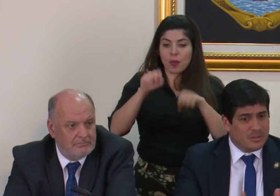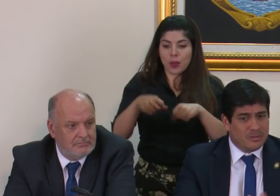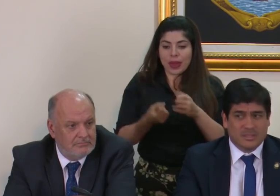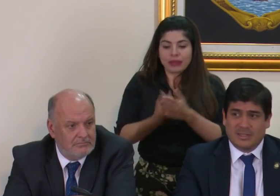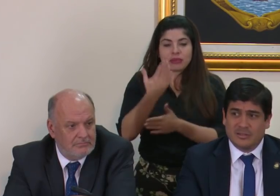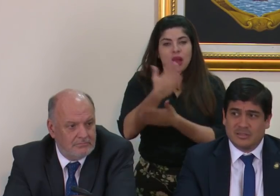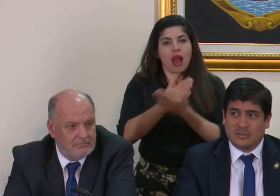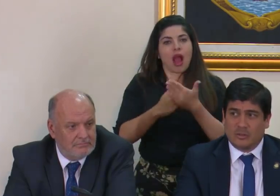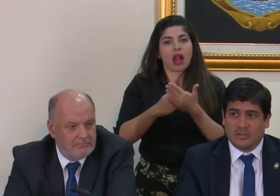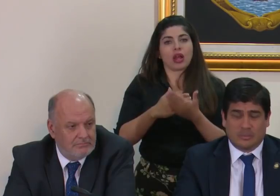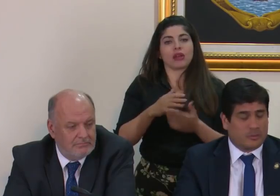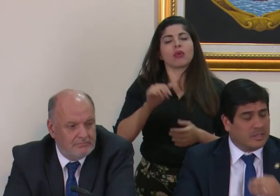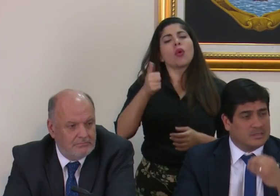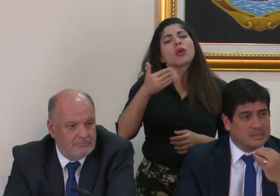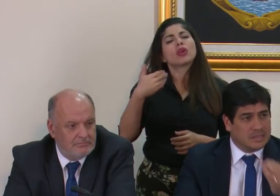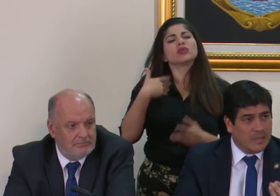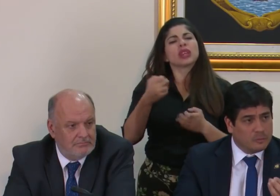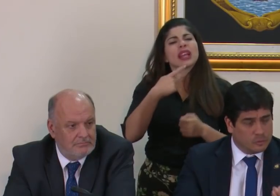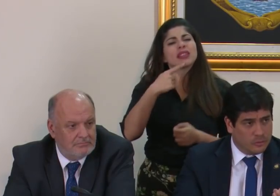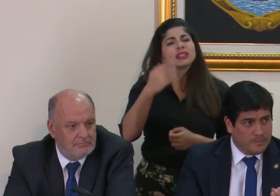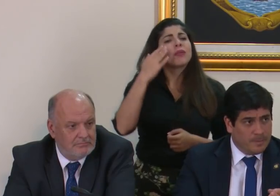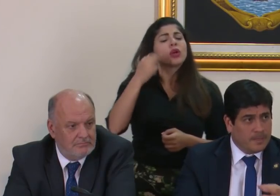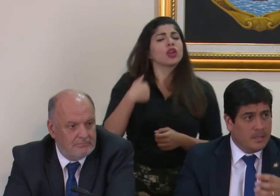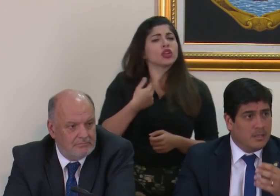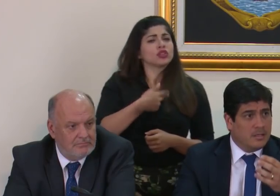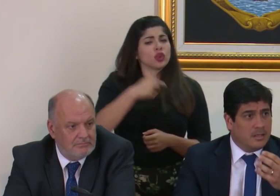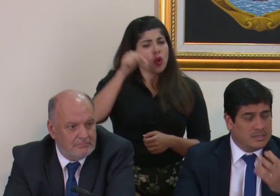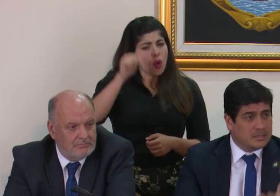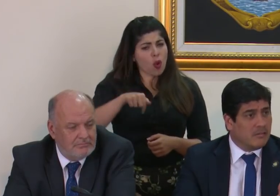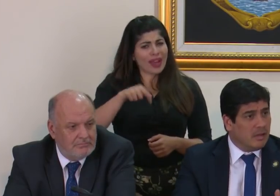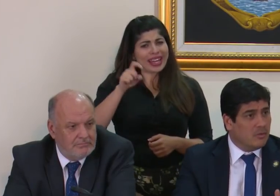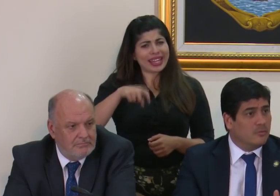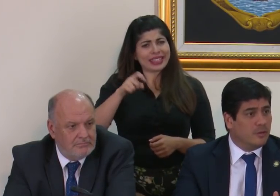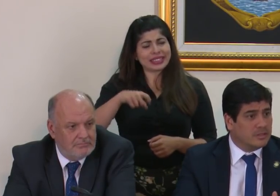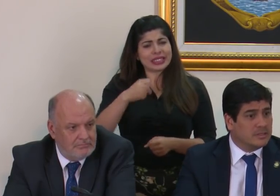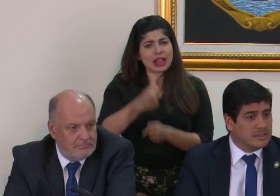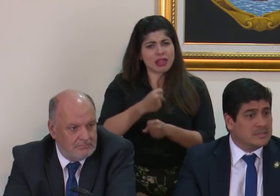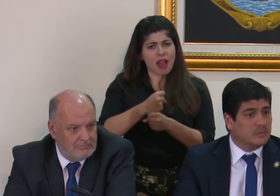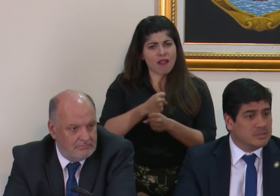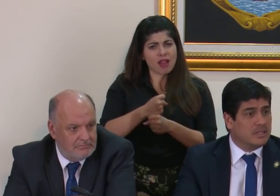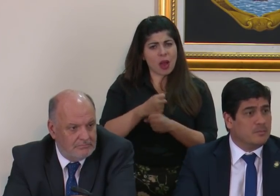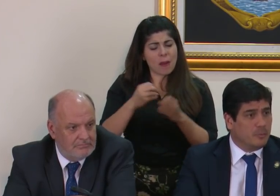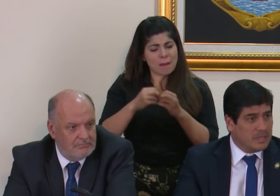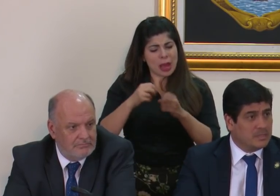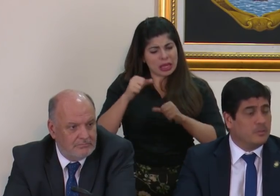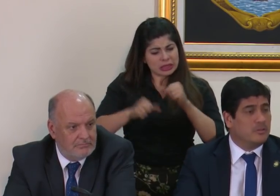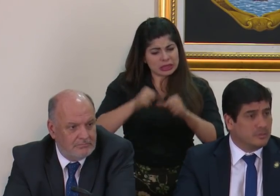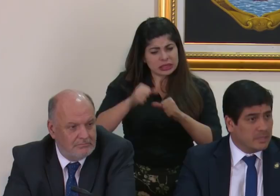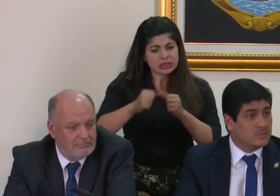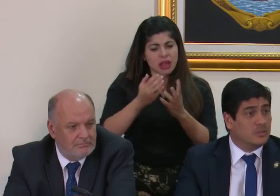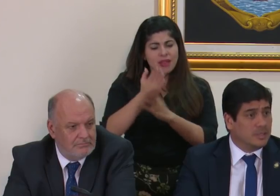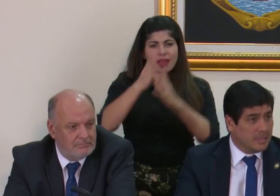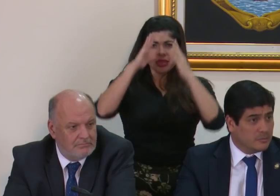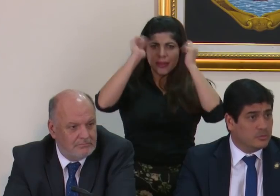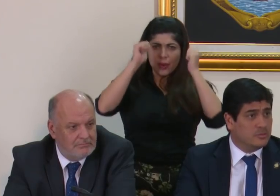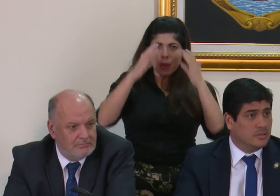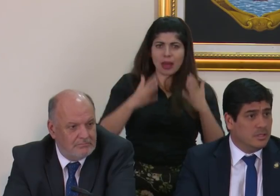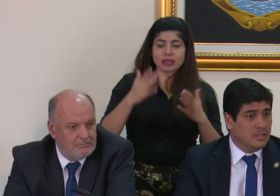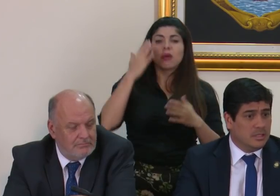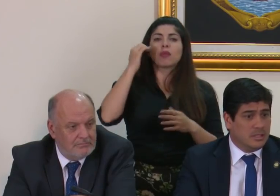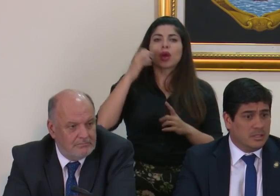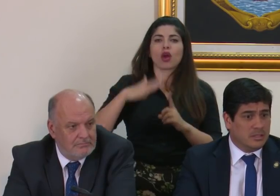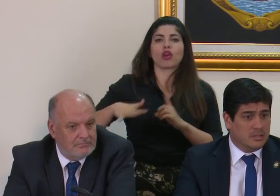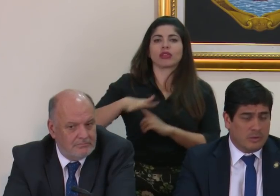y yo quiero decir otra cosa porque necesitamos hoy ese trabajo fuerte desde nuestra diplomacia por el contexto que tenemos